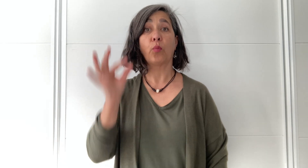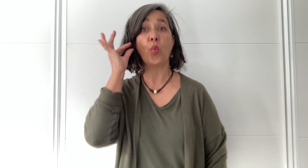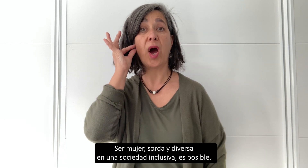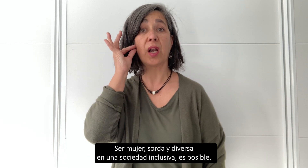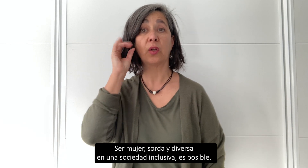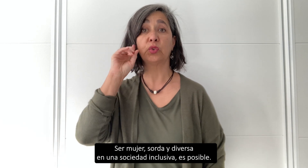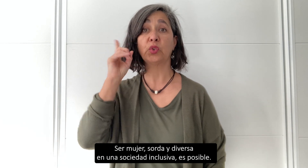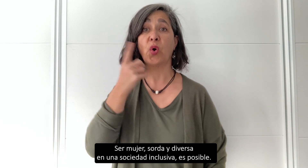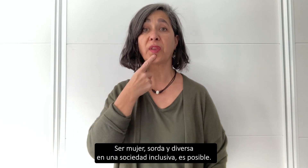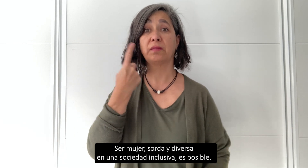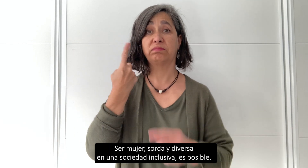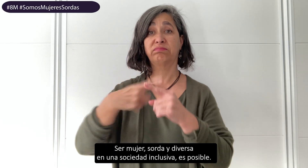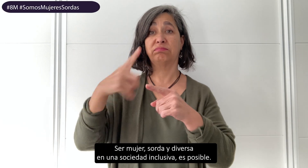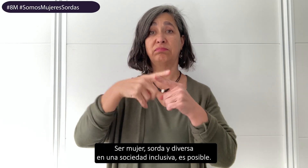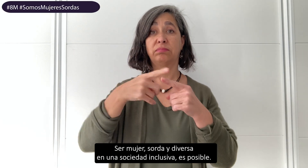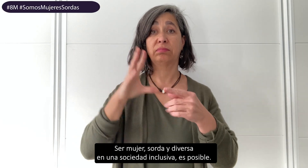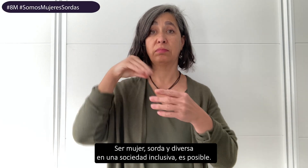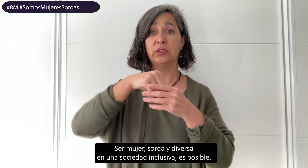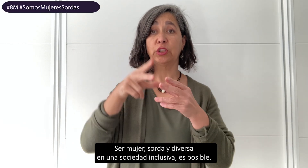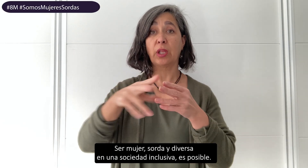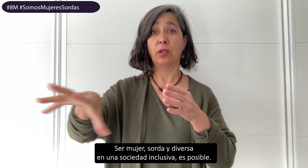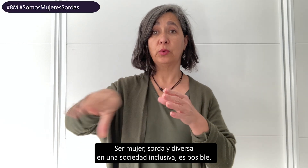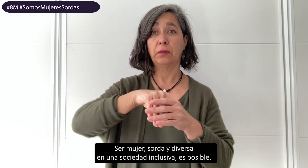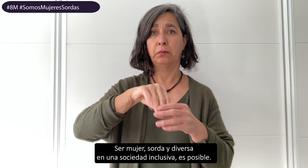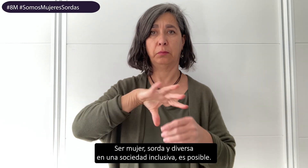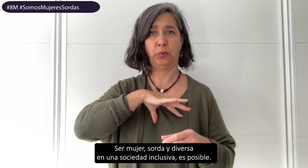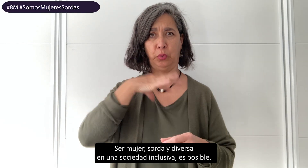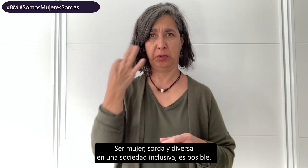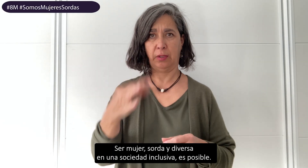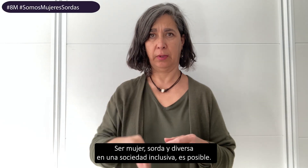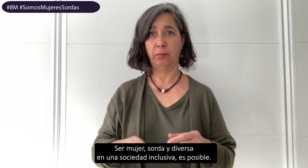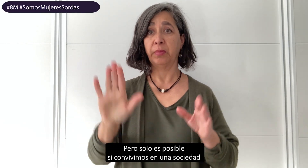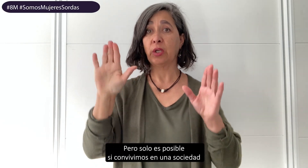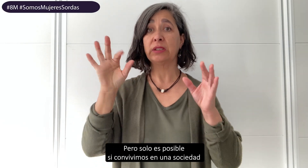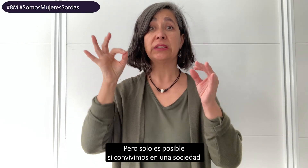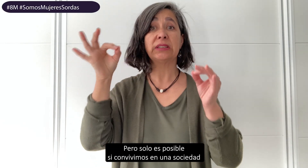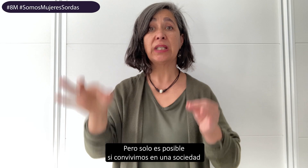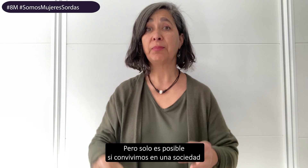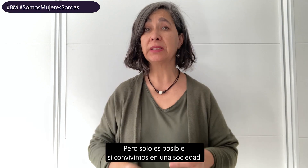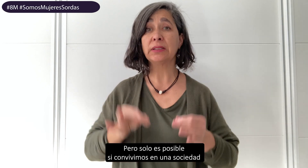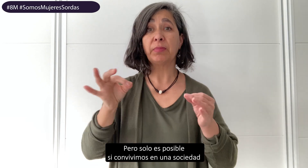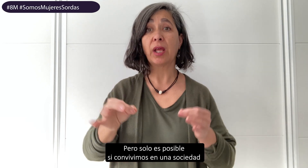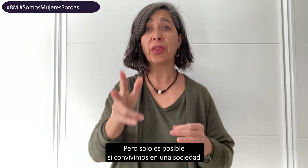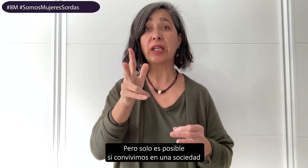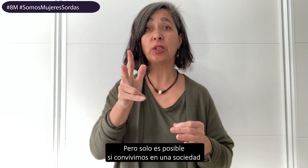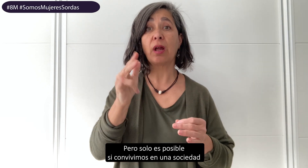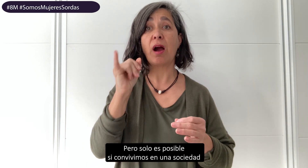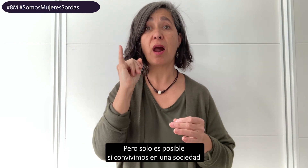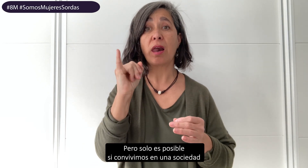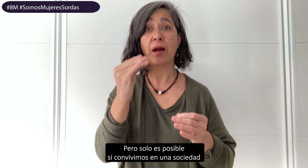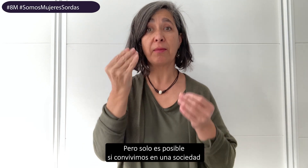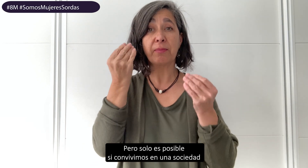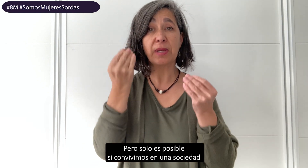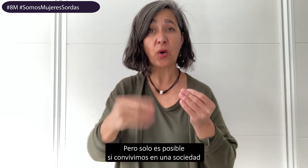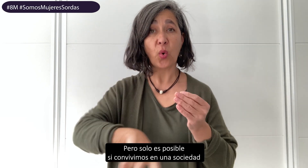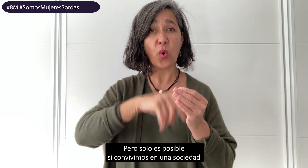Ser mujer sorda y diversa en una sociedad inclusiva es posible, pero sólo es posible si convivimos en una sociedad